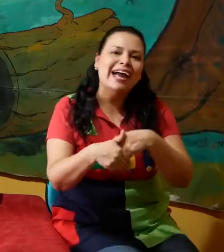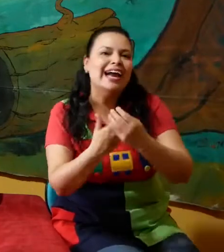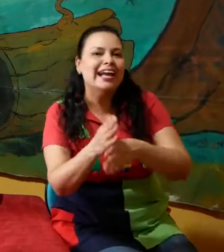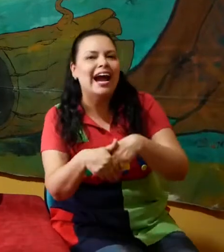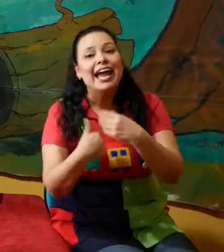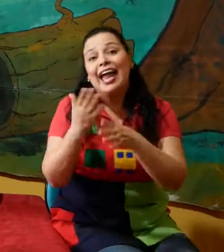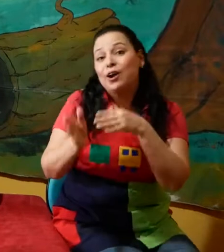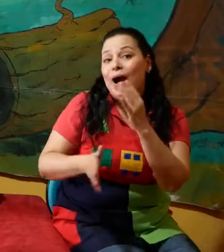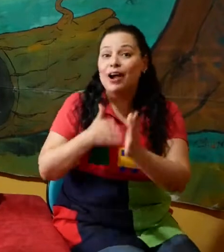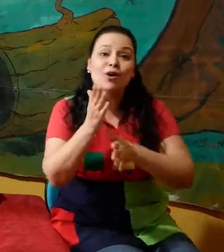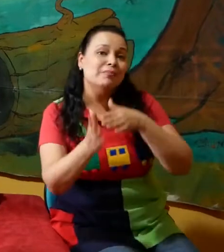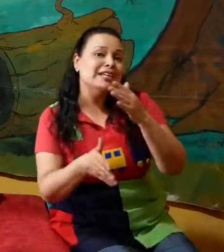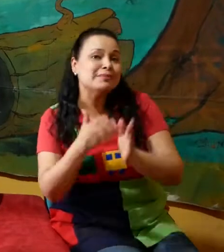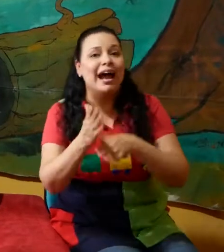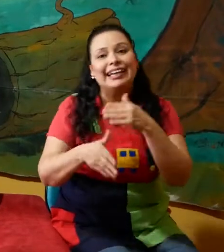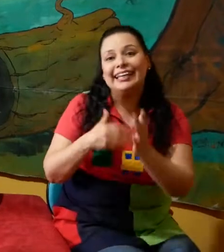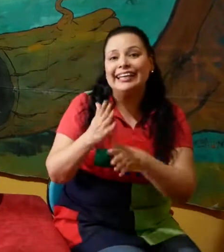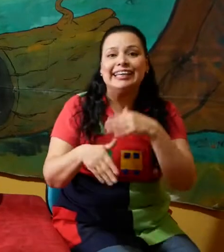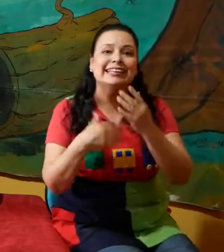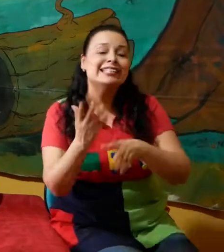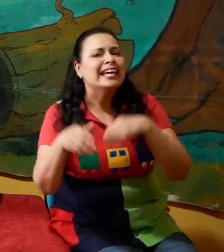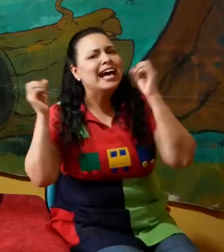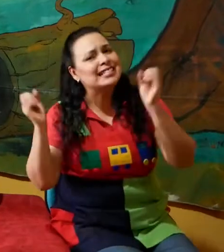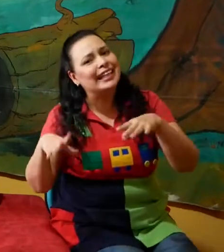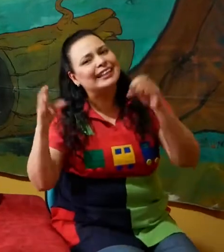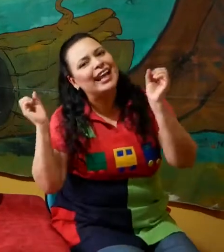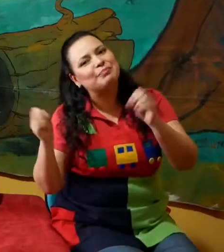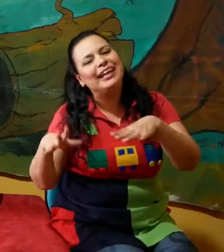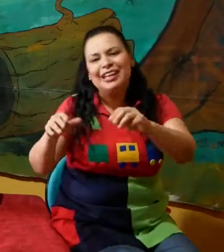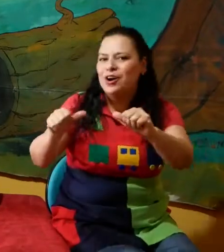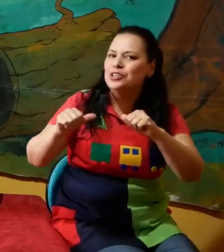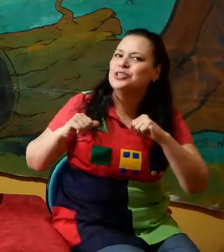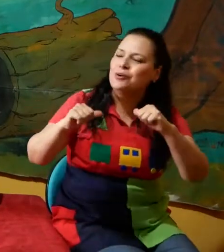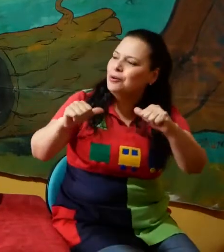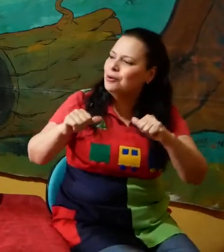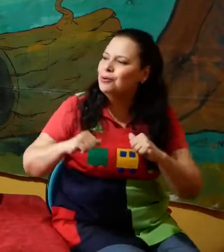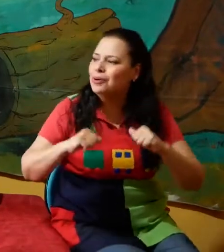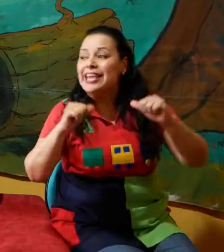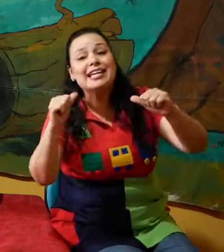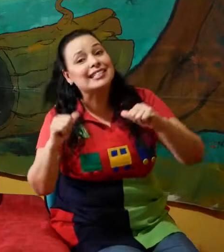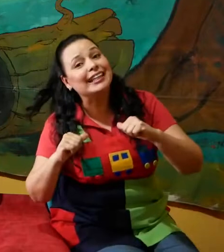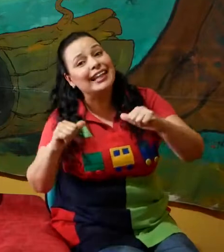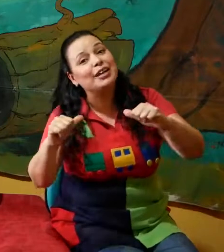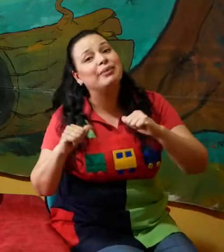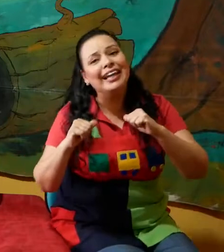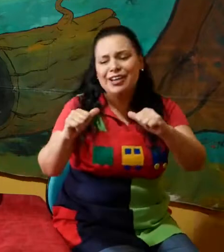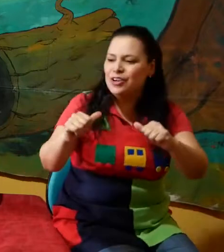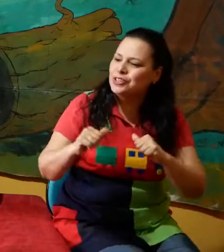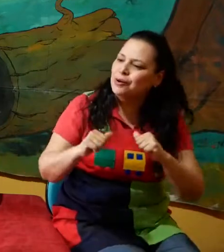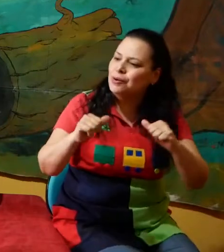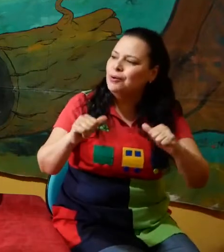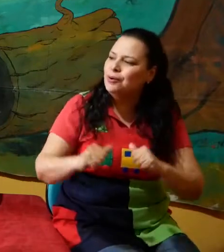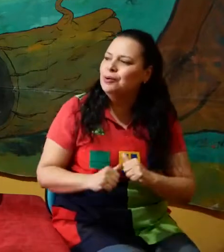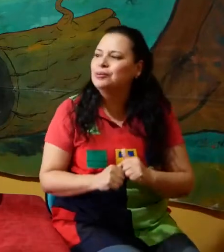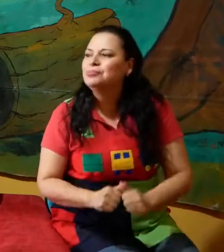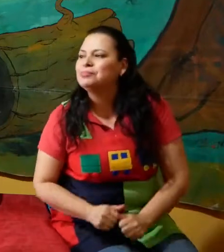afuera Encuadro mis manitas Y así termino yo Y así termino